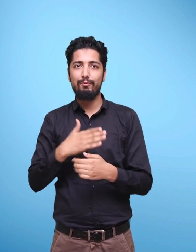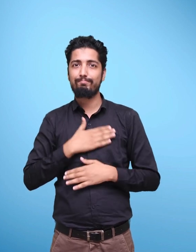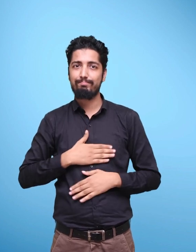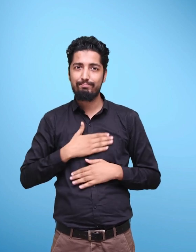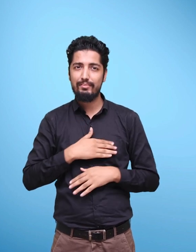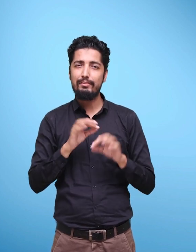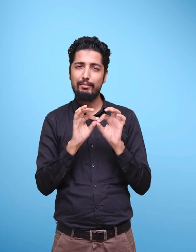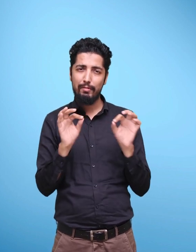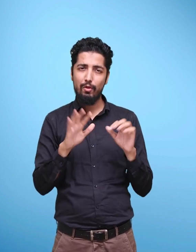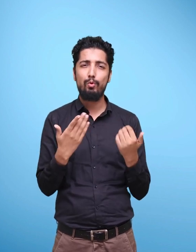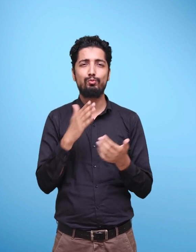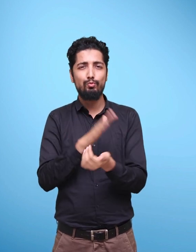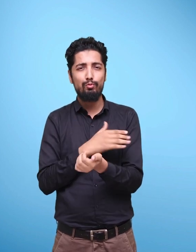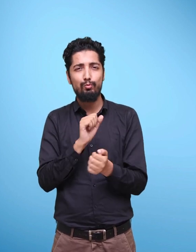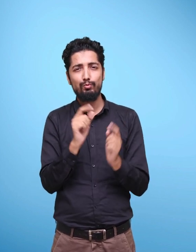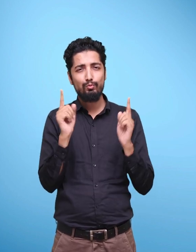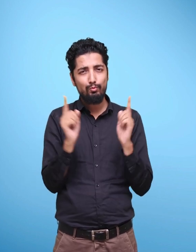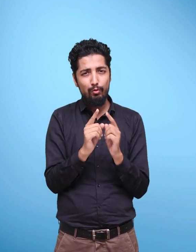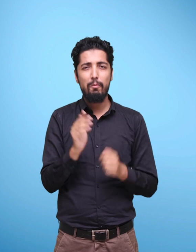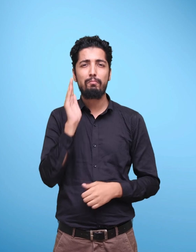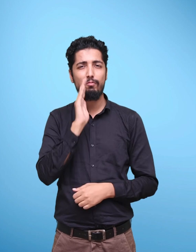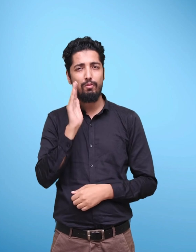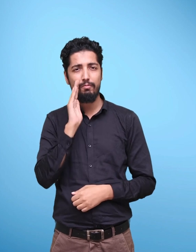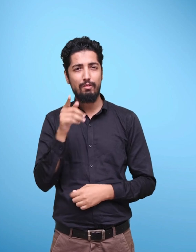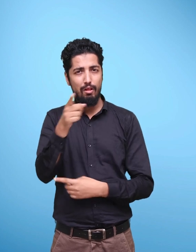भीन‡ त्युक्यारी